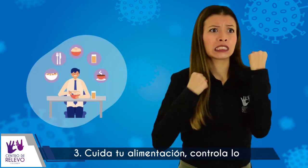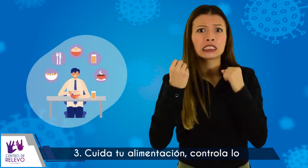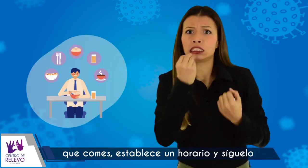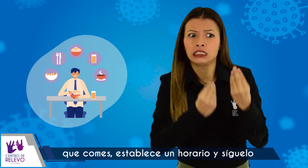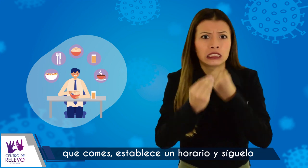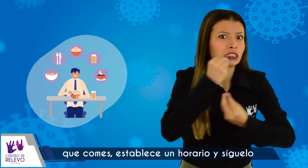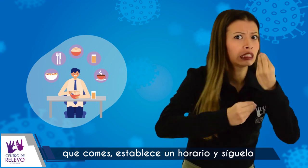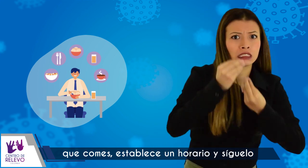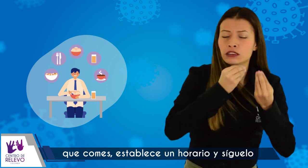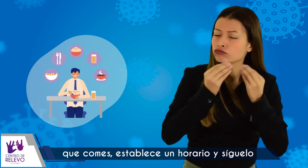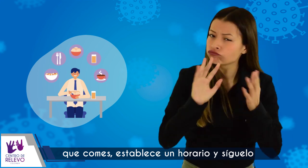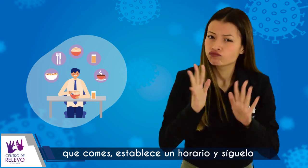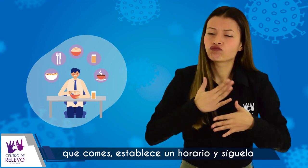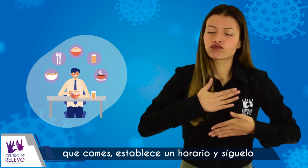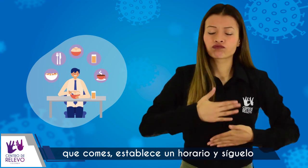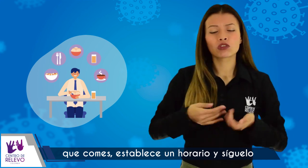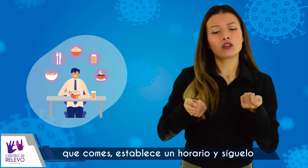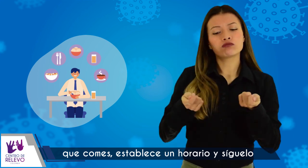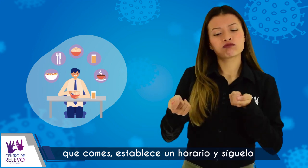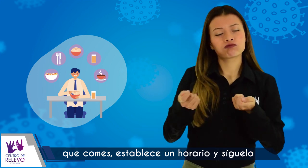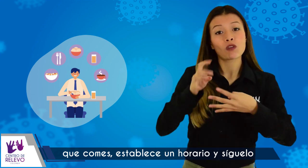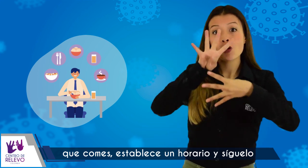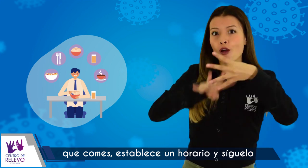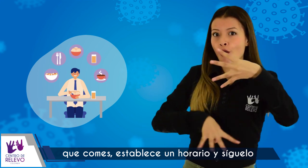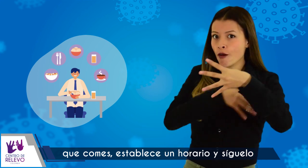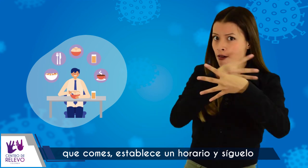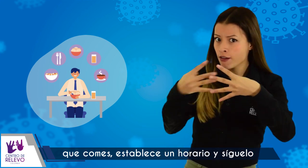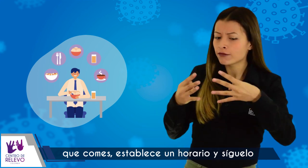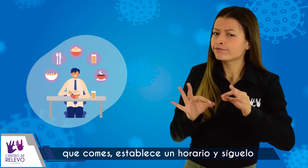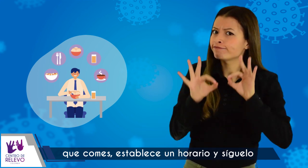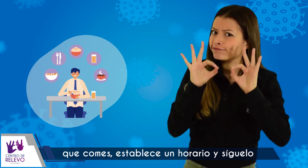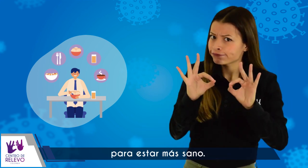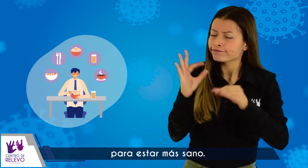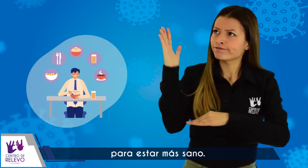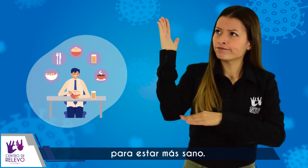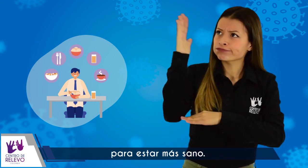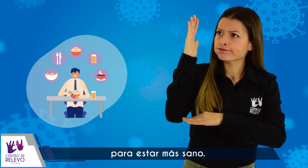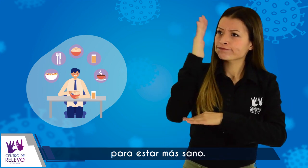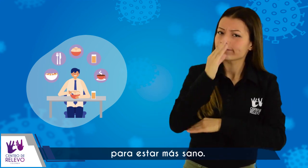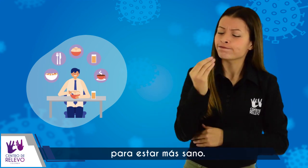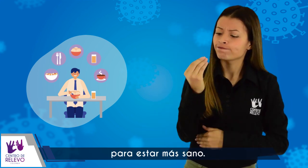Controla lo que comes, establece un horario y síguelo para estar más sano.